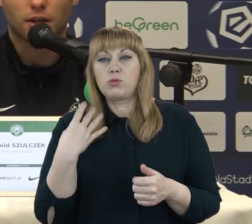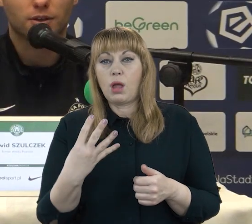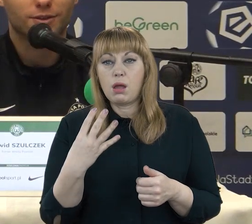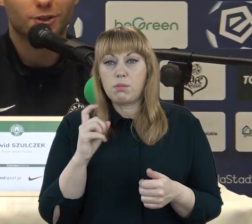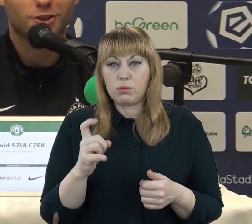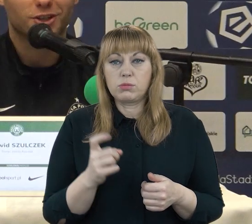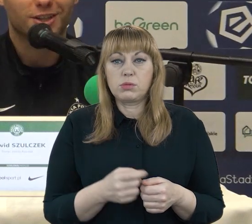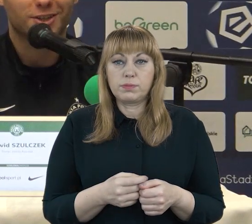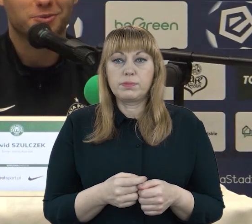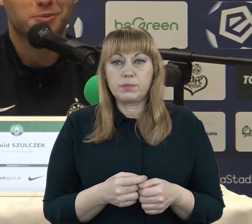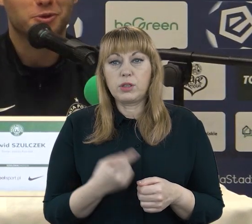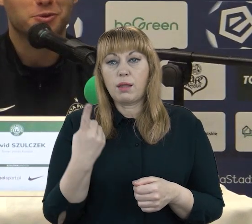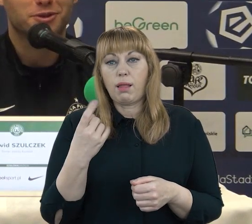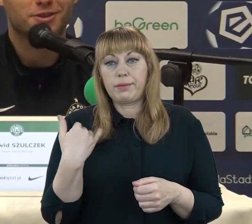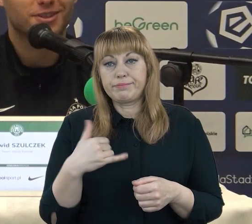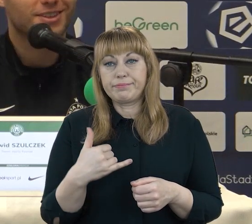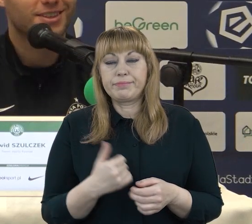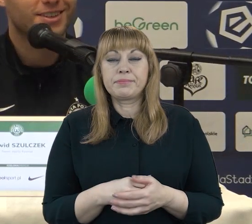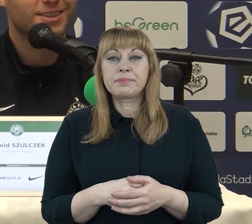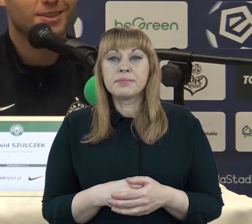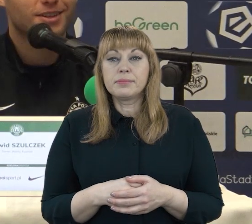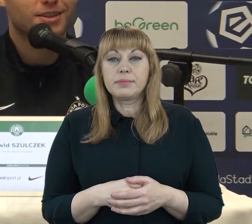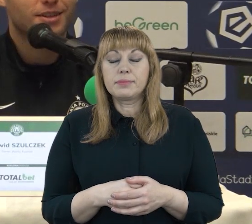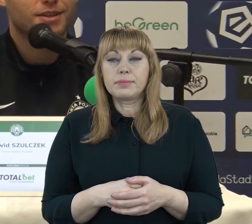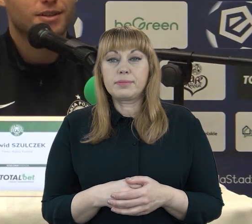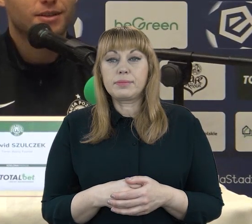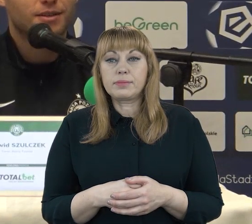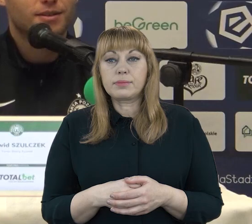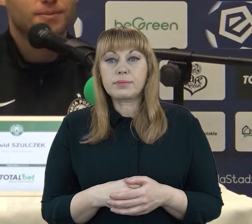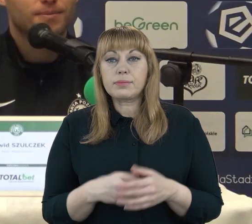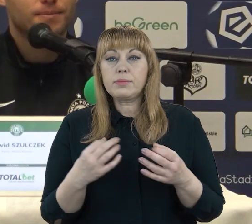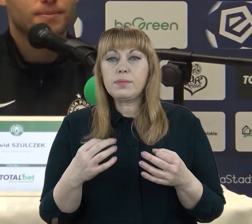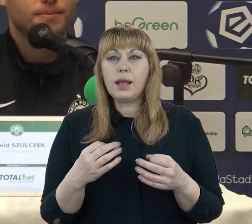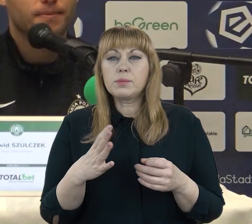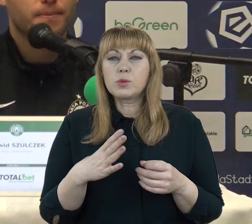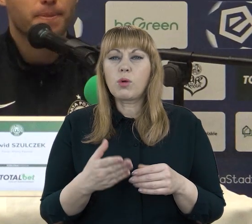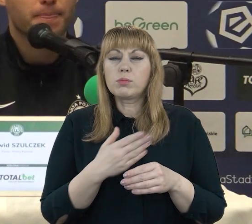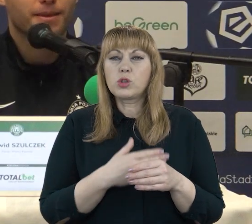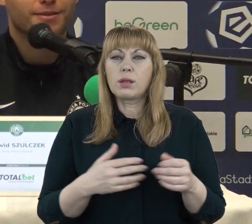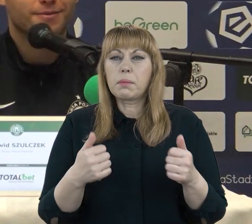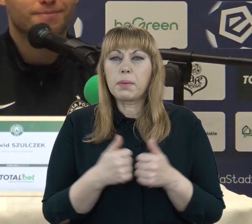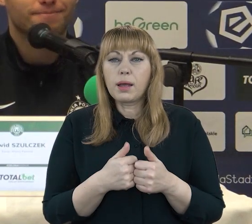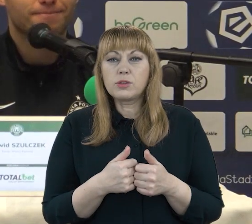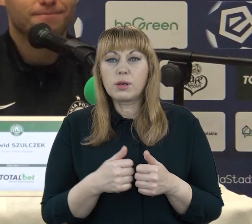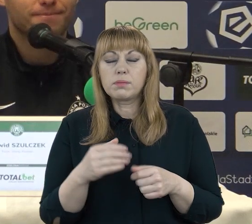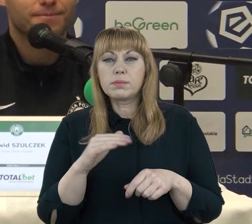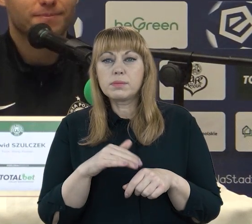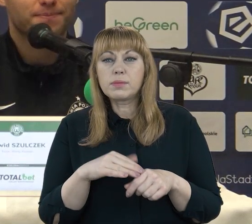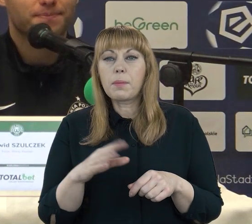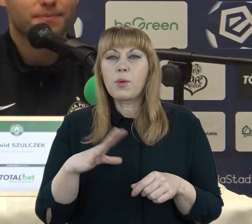Tak, czyli jeszcze jeden kiedyś musimy odrobić. Trener Jacek Magiera przed naczem wspominał Pańskie egzamin. Kiedy on był egzaminatorem, mówił,